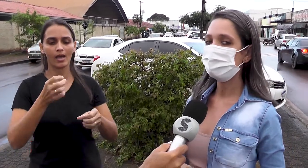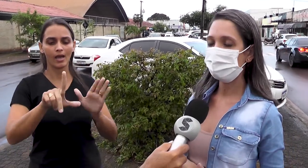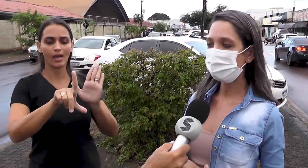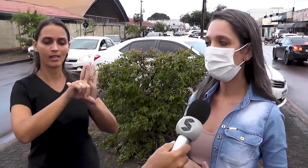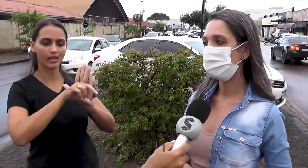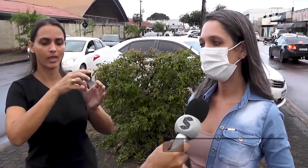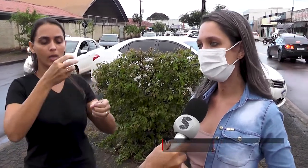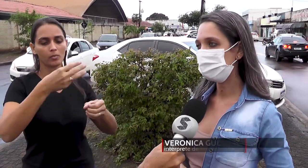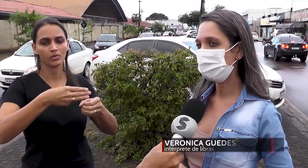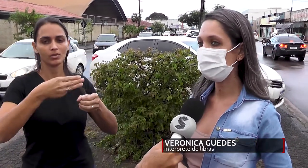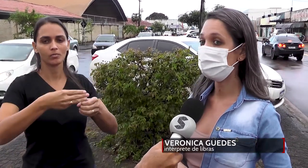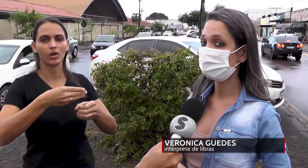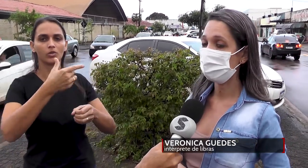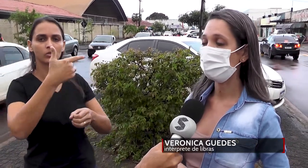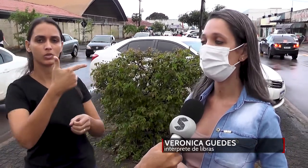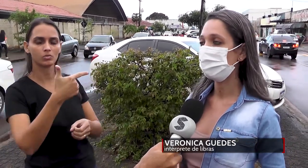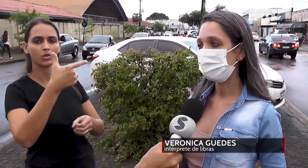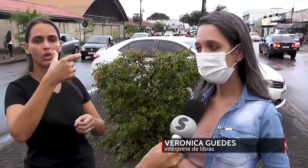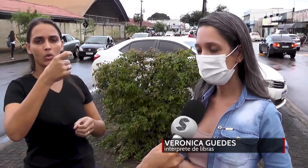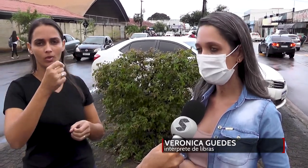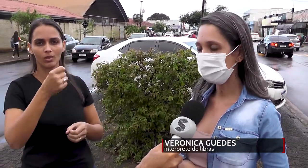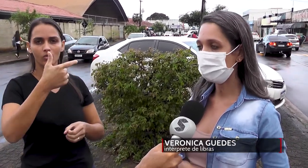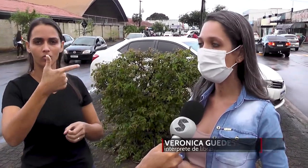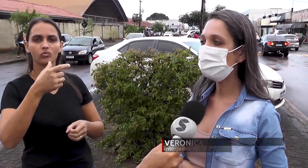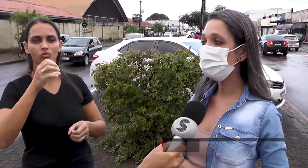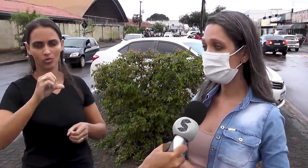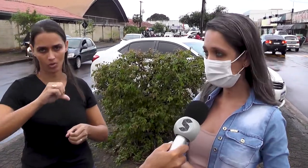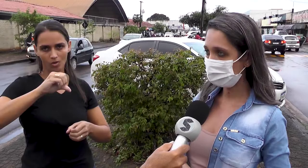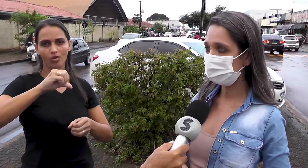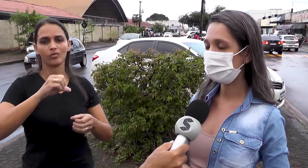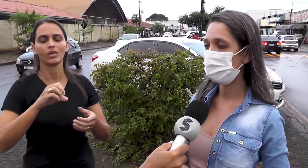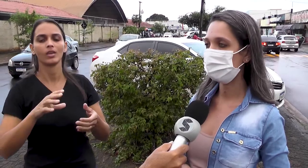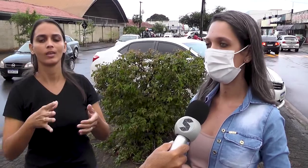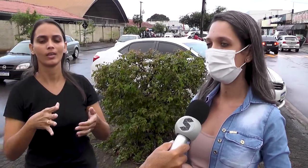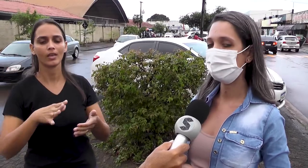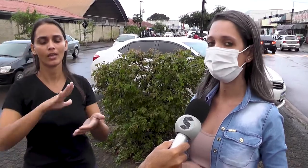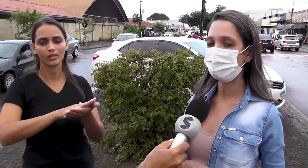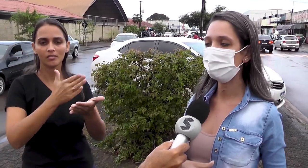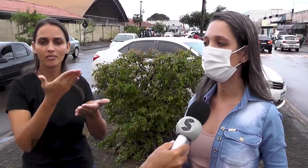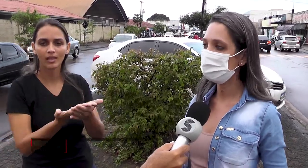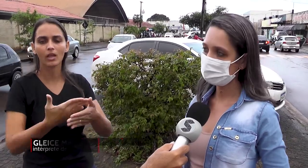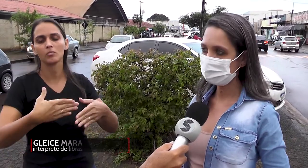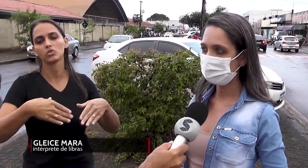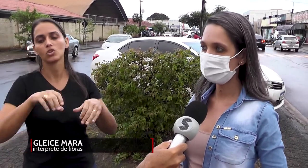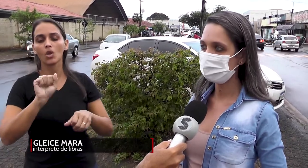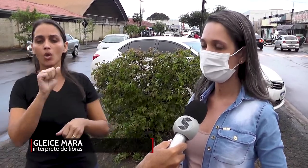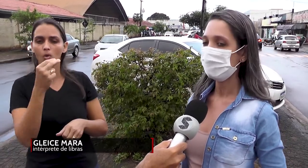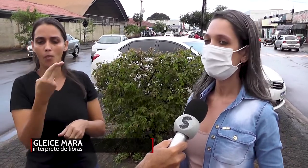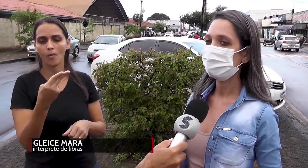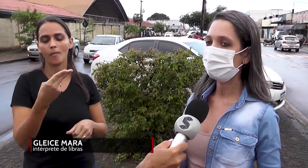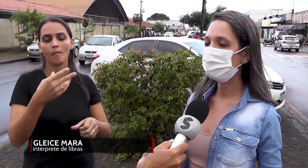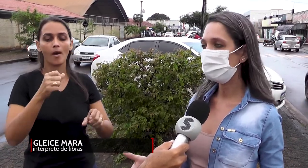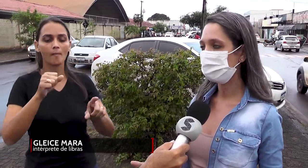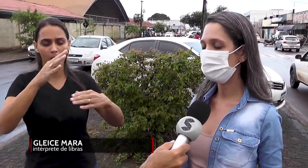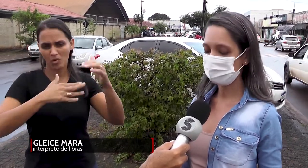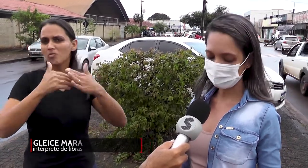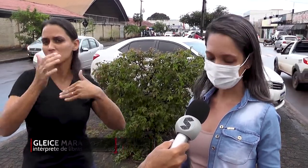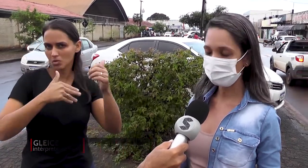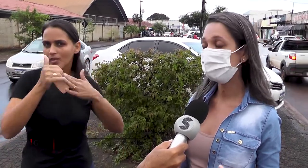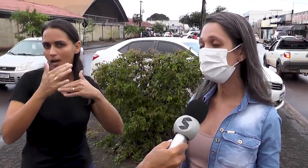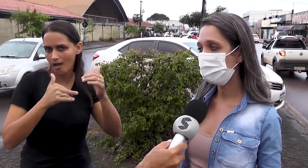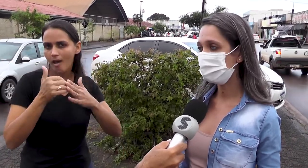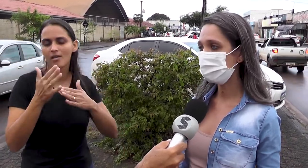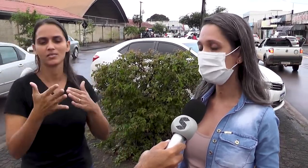que regulamenta o profissional, intérprete ou pessoas qualificadas, né, para estarem em todos os ambientes, né, regulares,